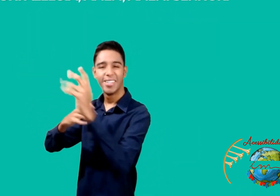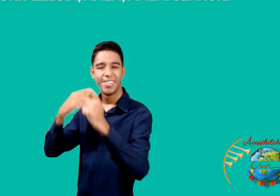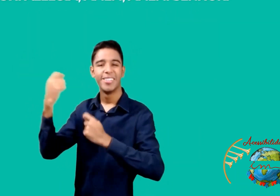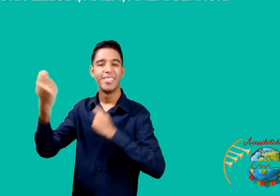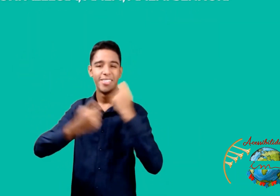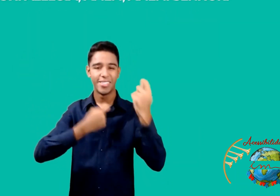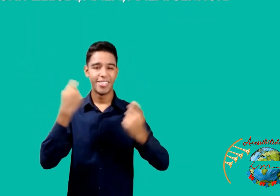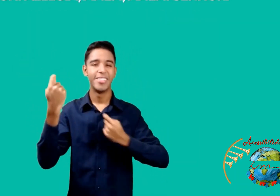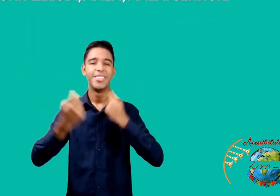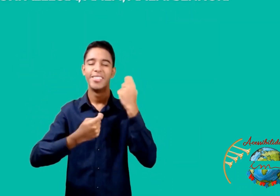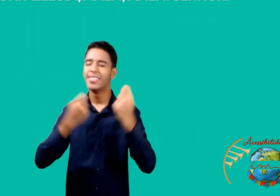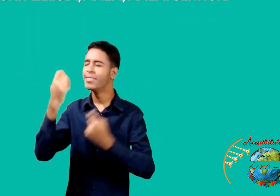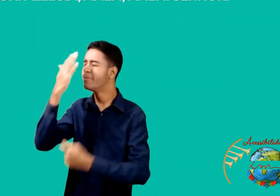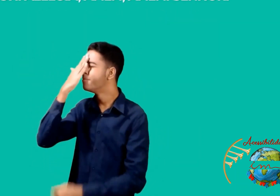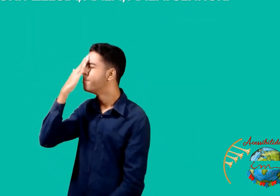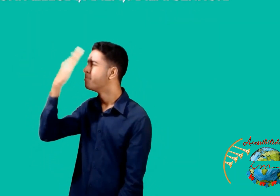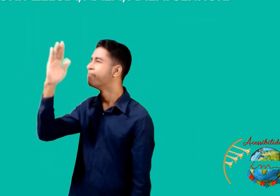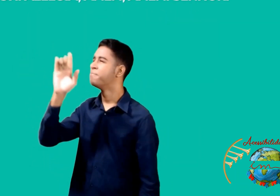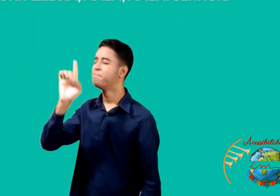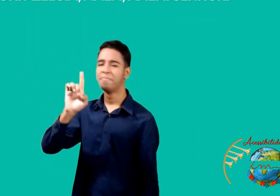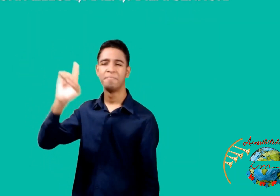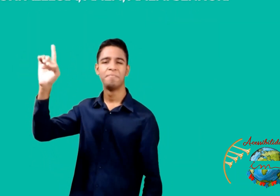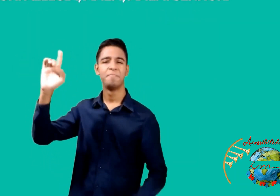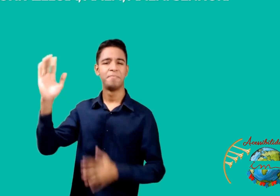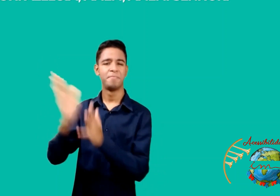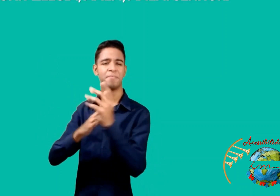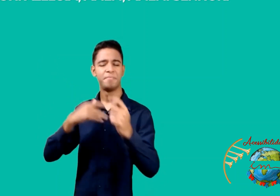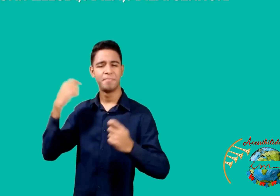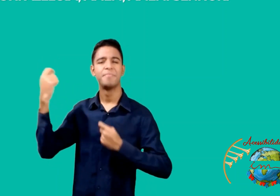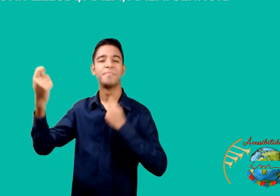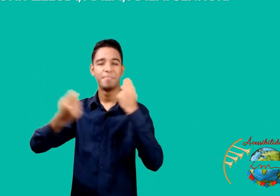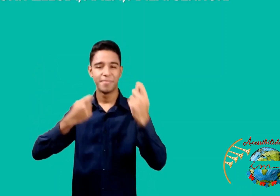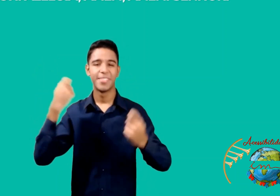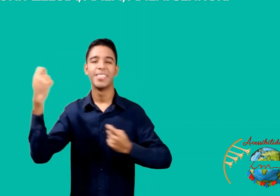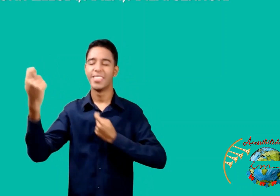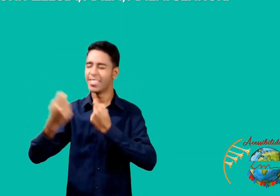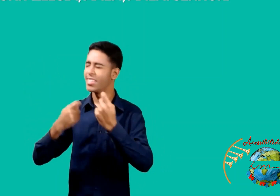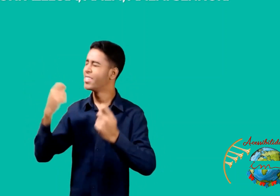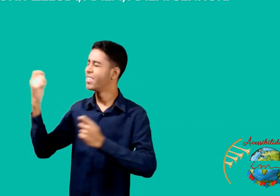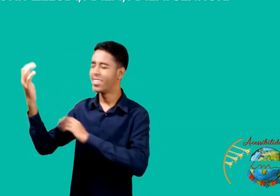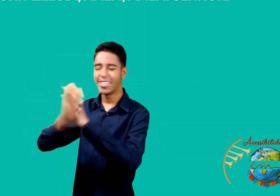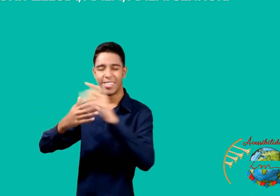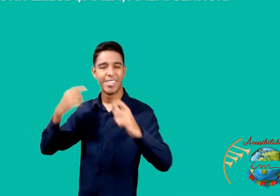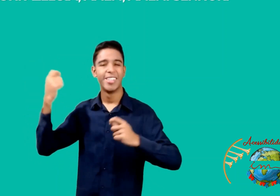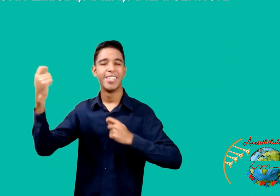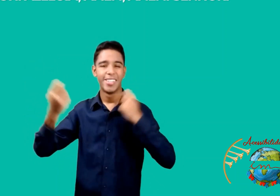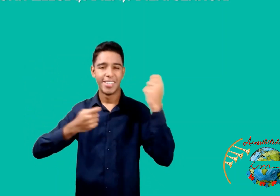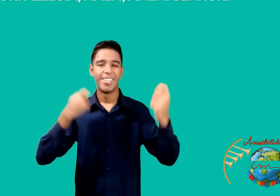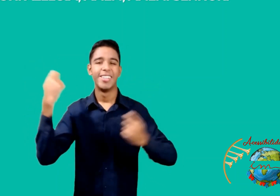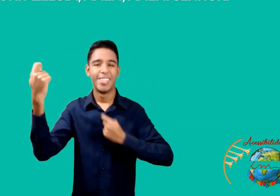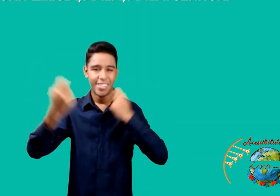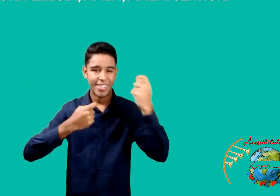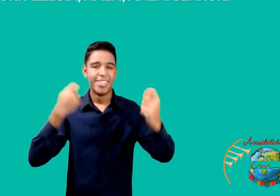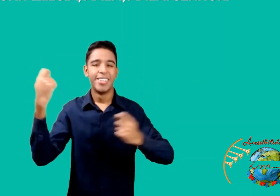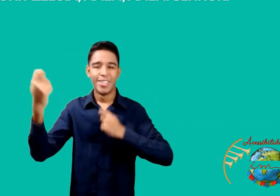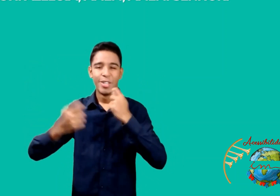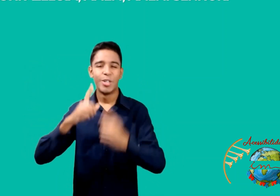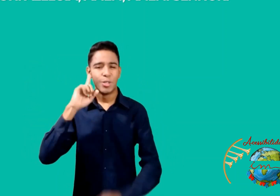aleluia, amém, amém Senhor